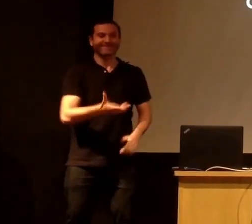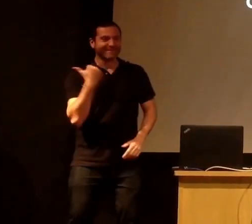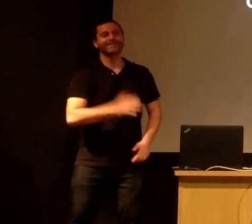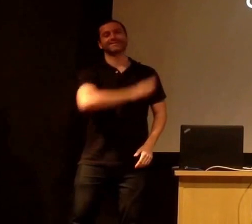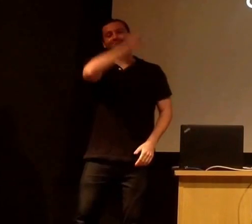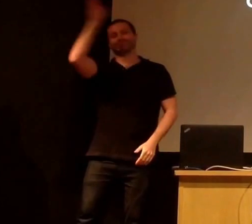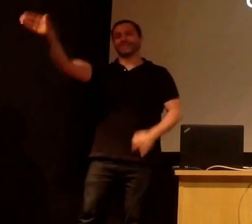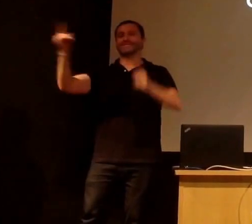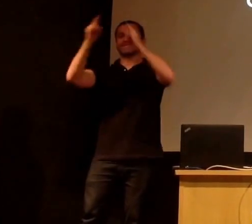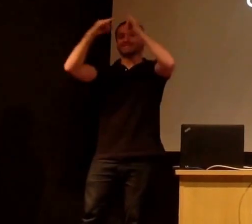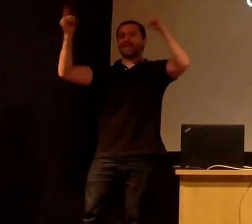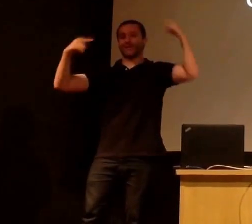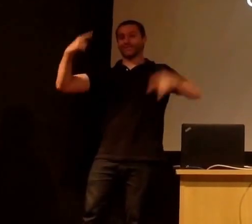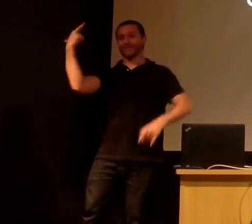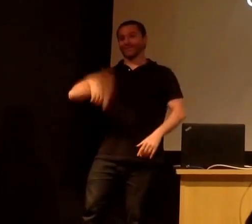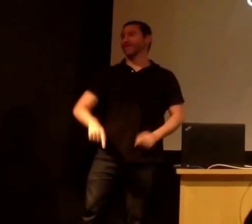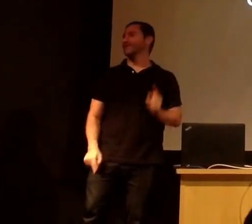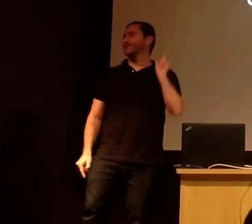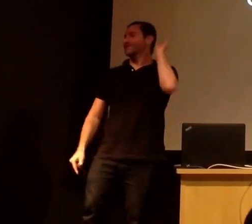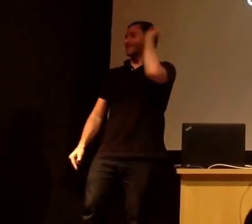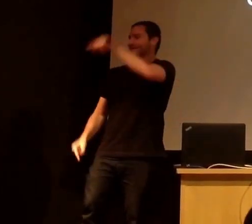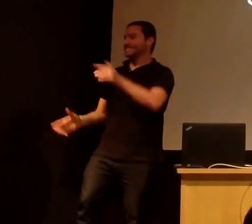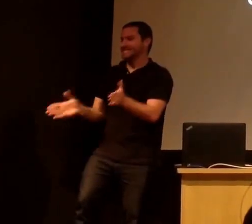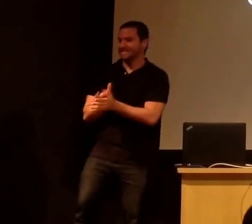nesse momento. Vamos levar ele para o circo junto com a gente.